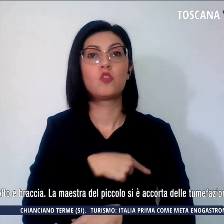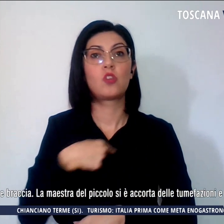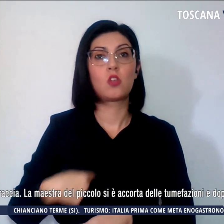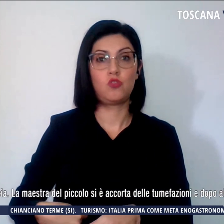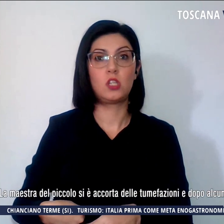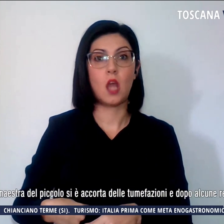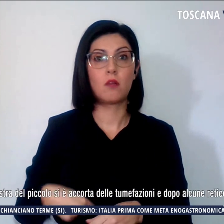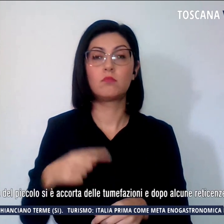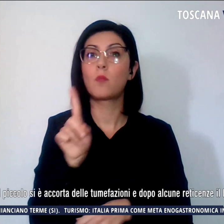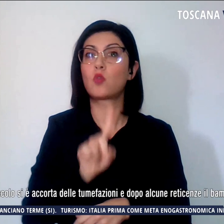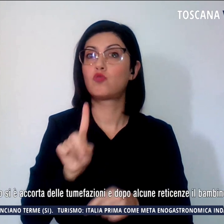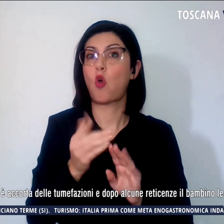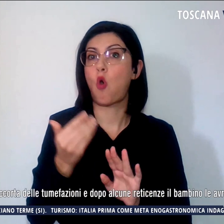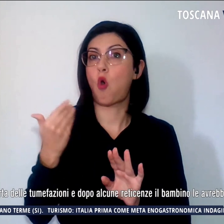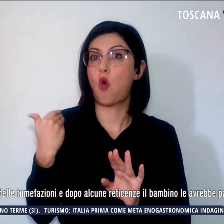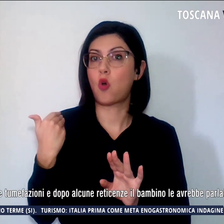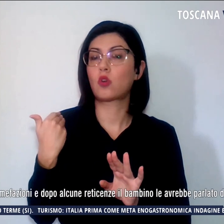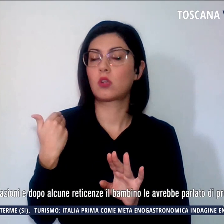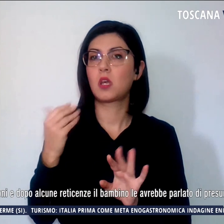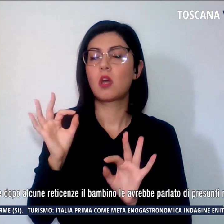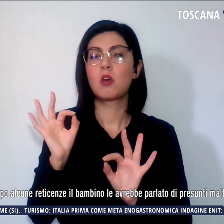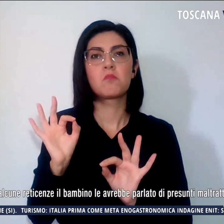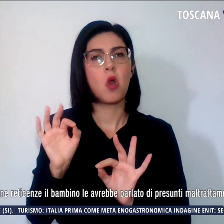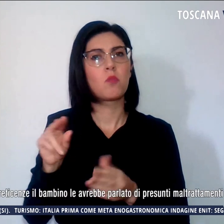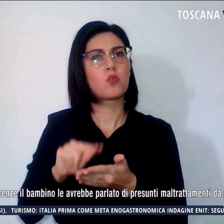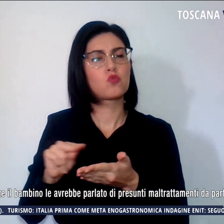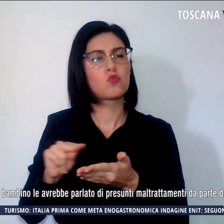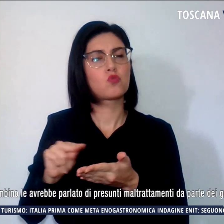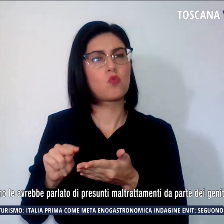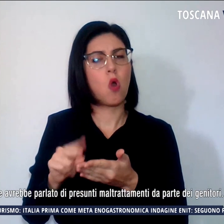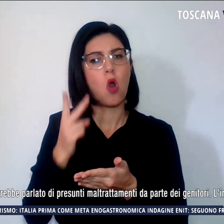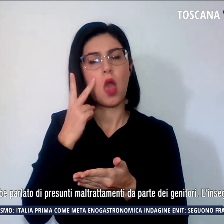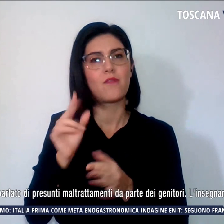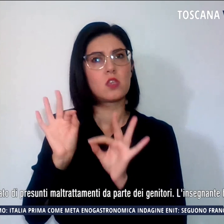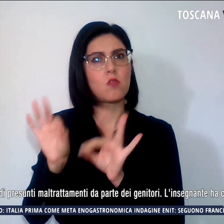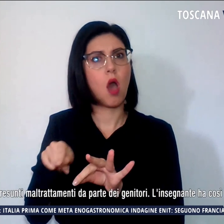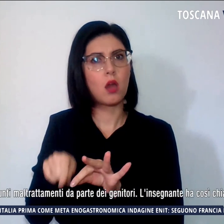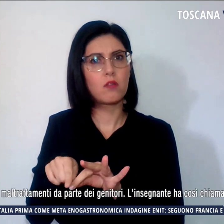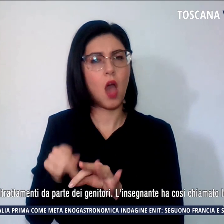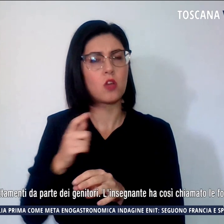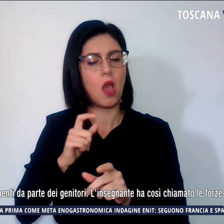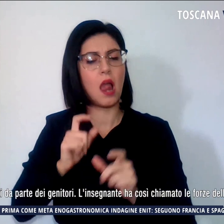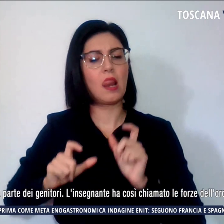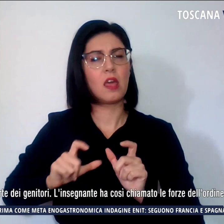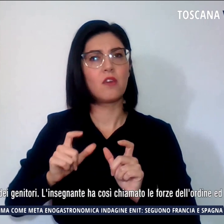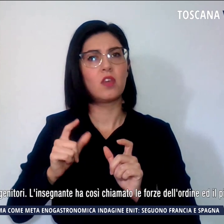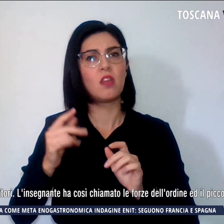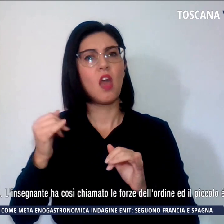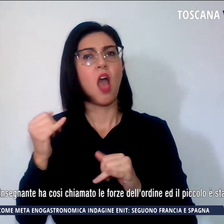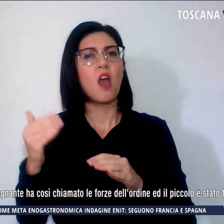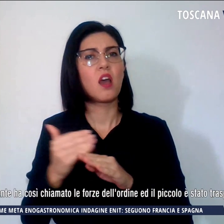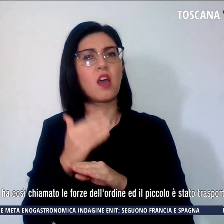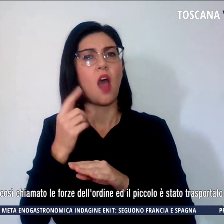scorsi è stato notato arrivare a scuola con lividi e graffi su volto e braccia.